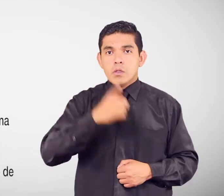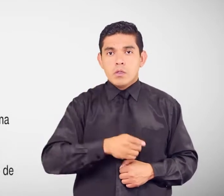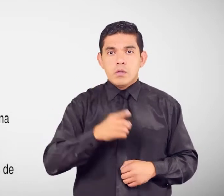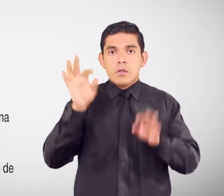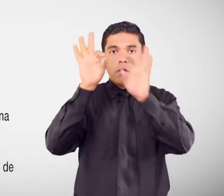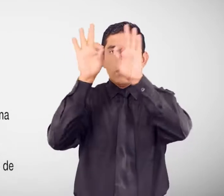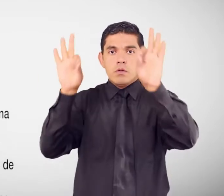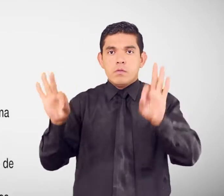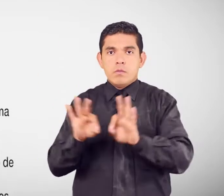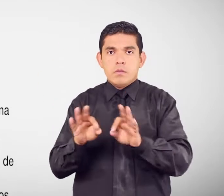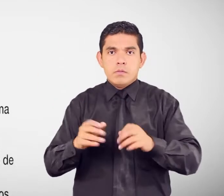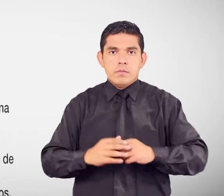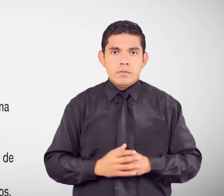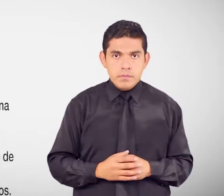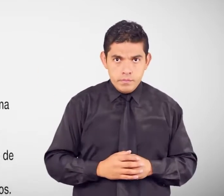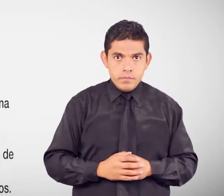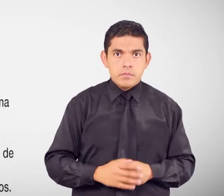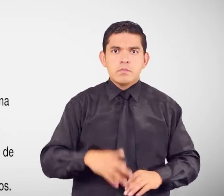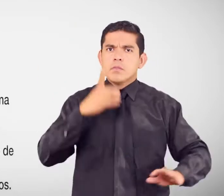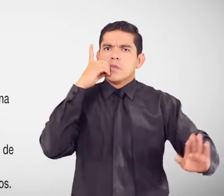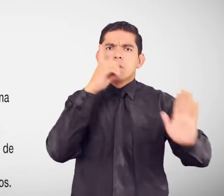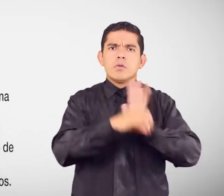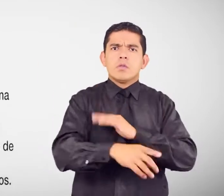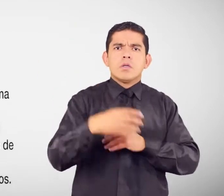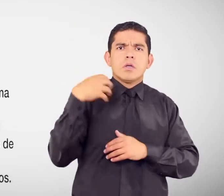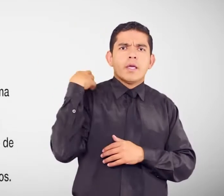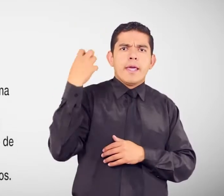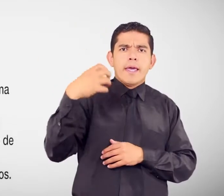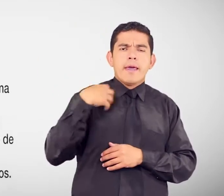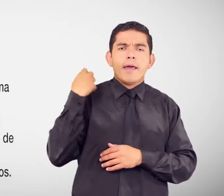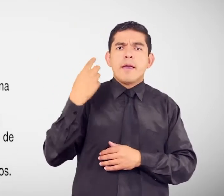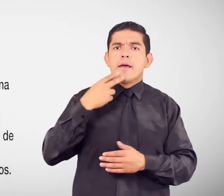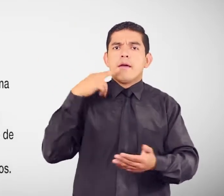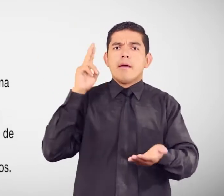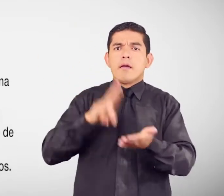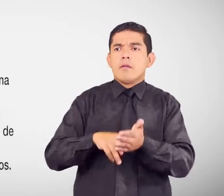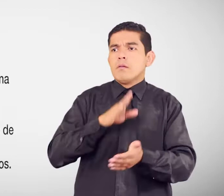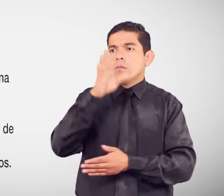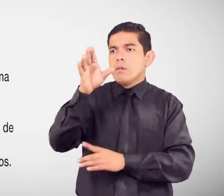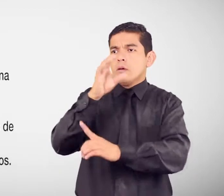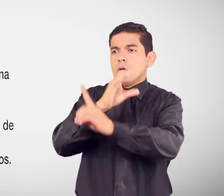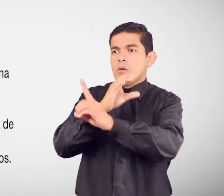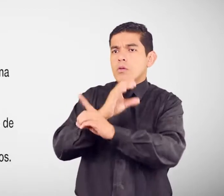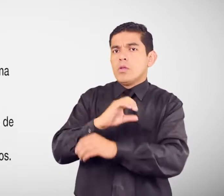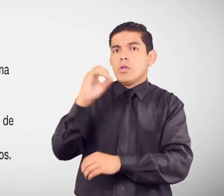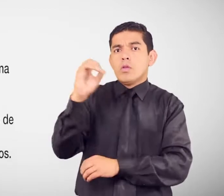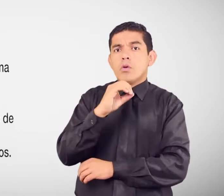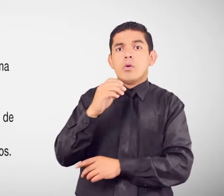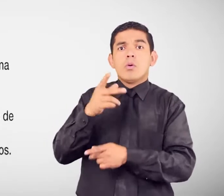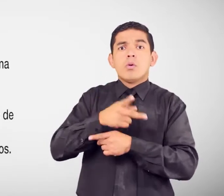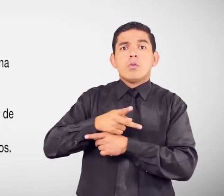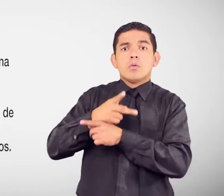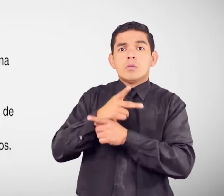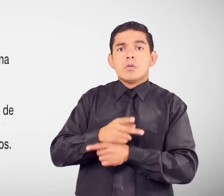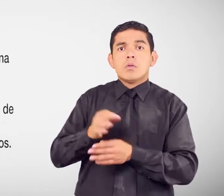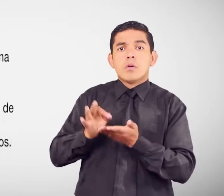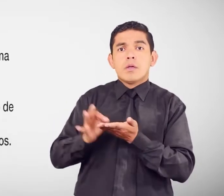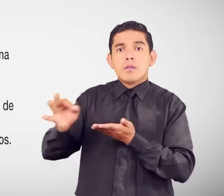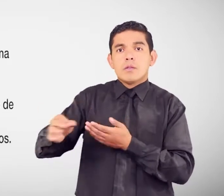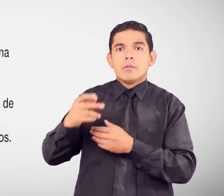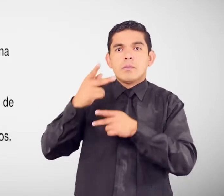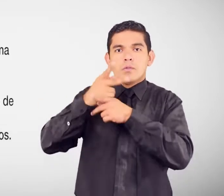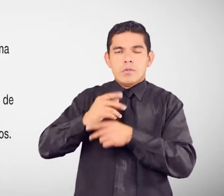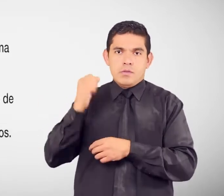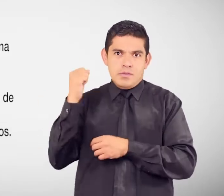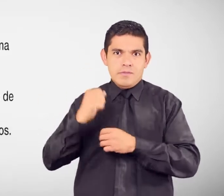Denuncia o queja por escrito En caso de acudir a Conadis O a los consejos cantonales de protección de derechos Original y